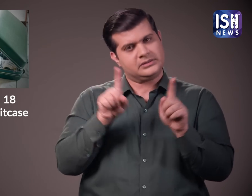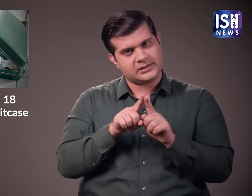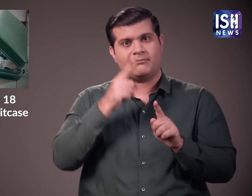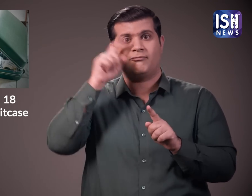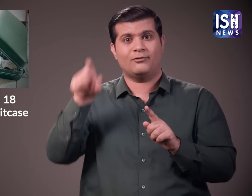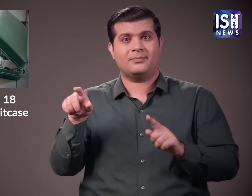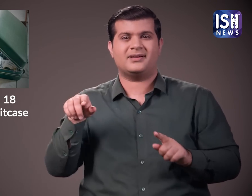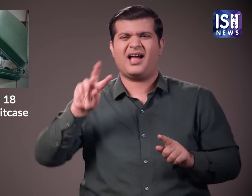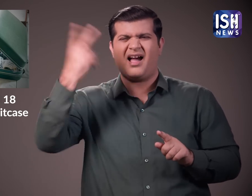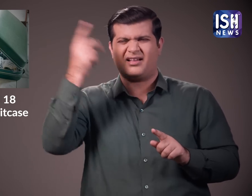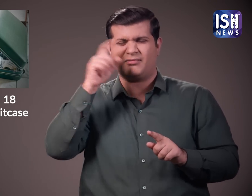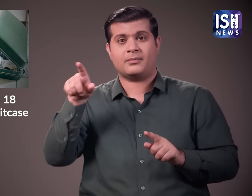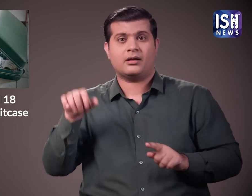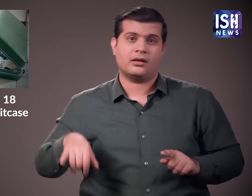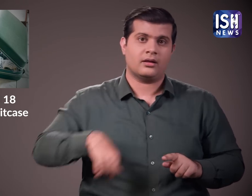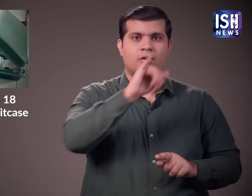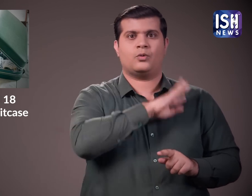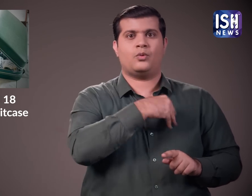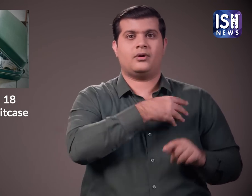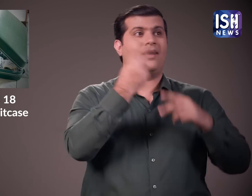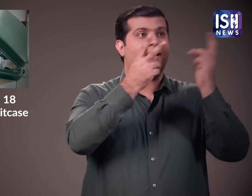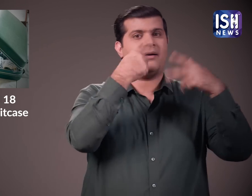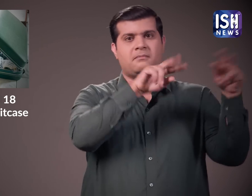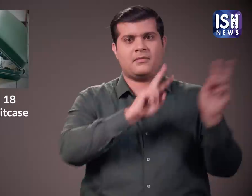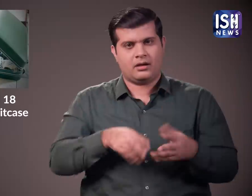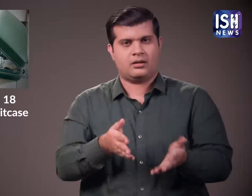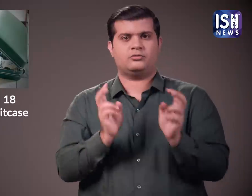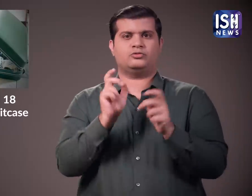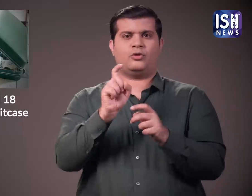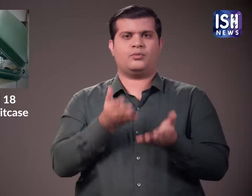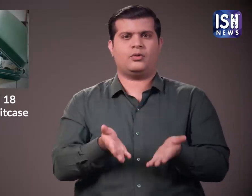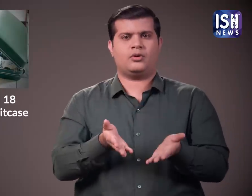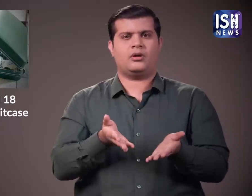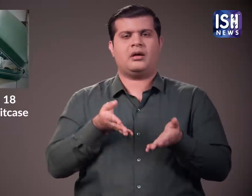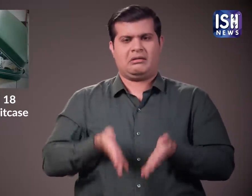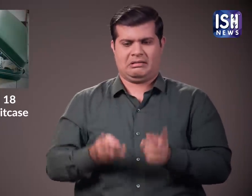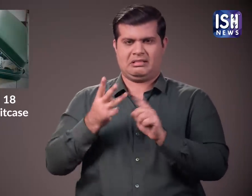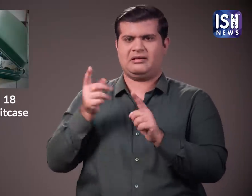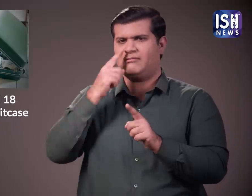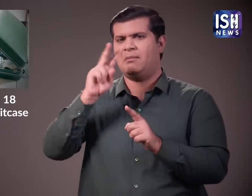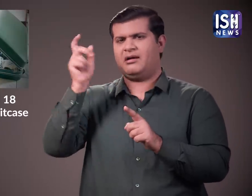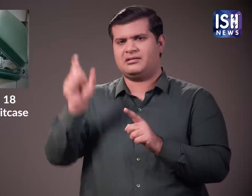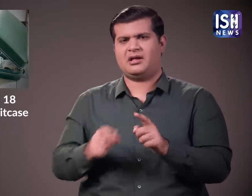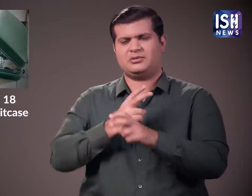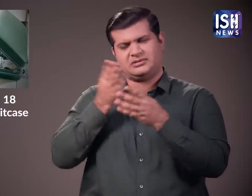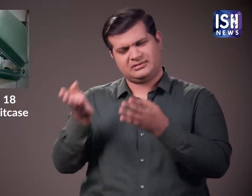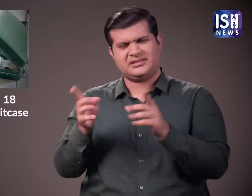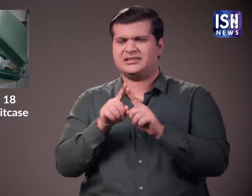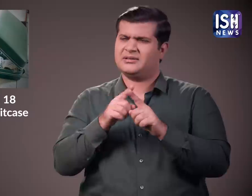ने क्रोएशिया के लिए उडान भरी थी और अपने बैग में बिच्चु लेकर लोटी थी। हाला कि कुछ भी खतरनाक नहीं